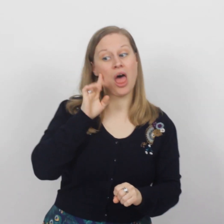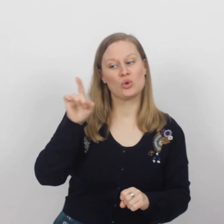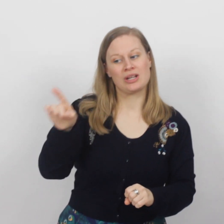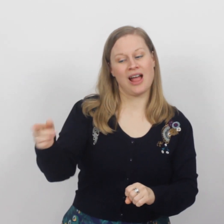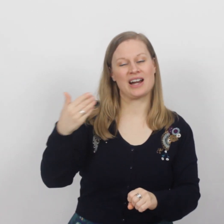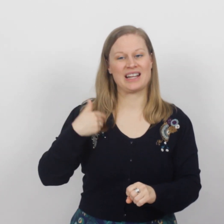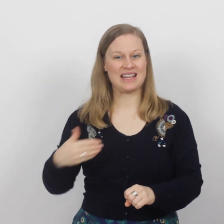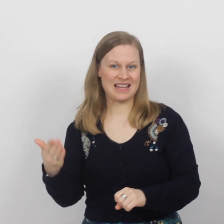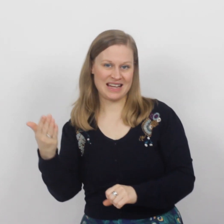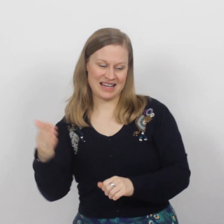Luister naar de Heer